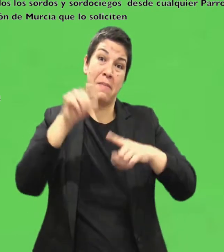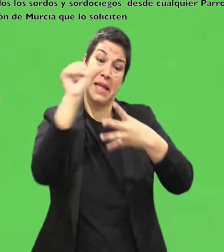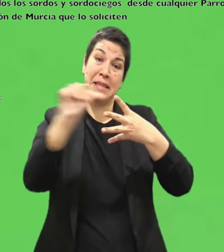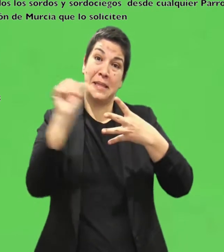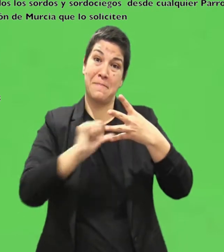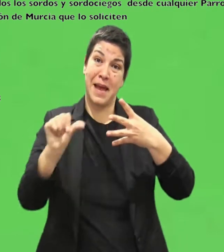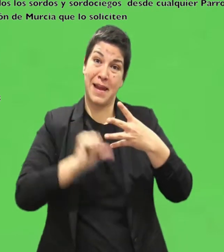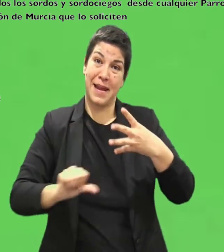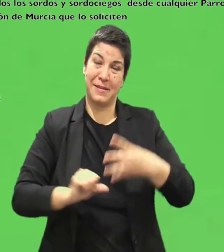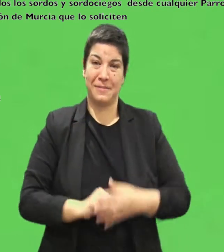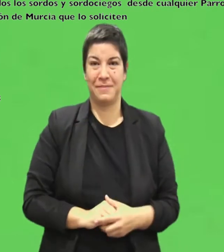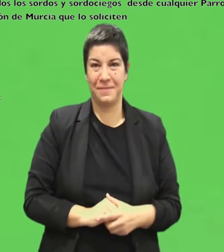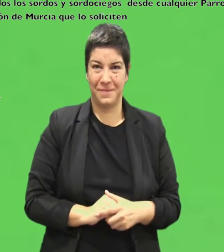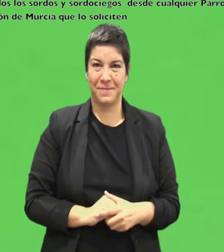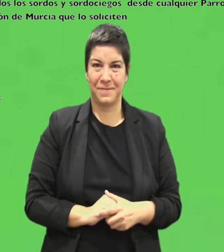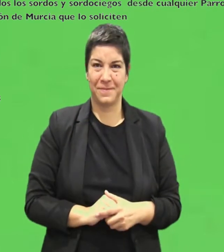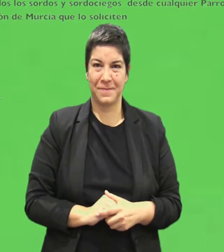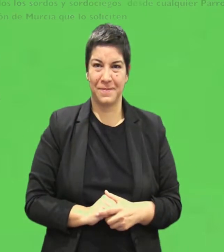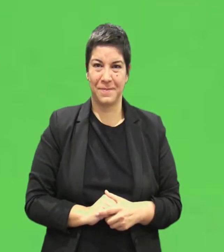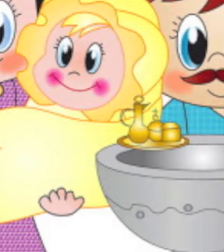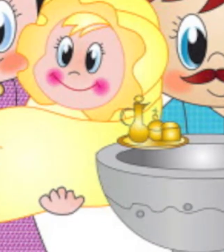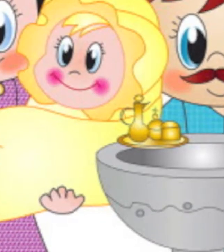eucaristía de la semana correspondiente Gracias